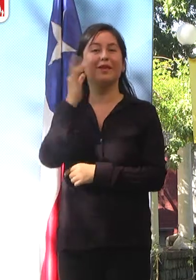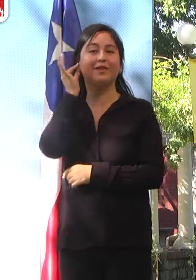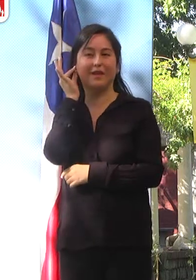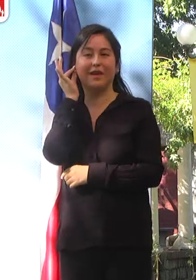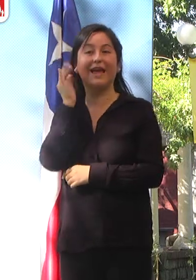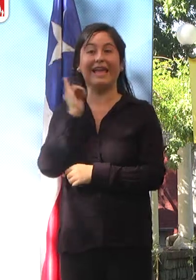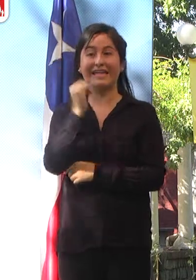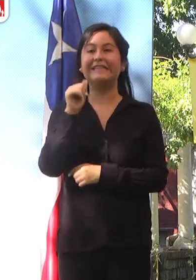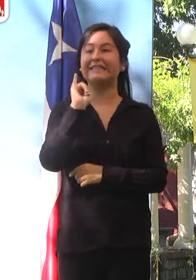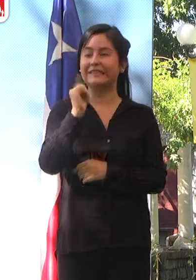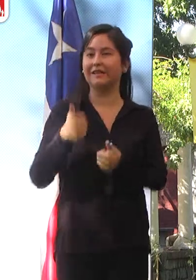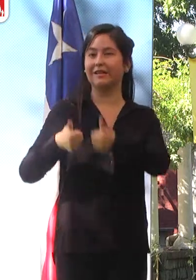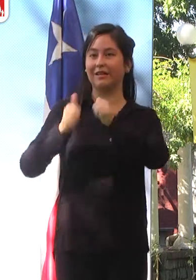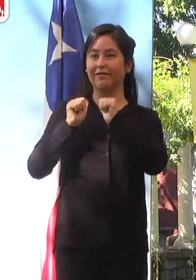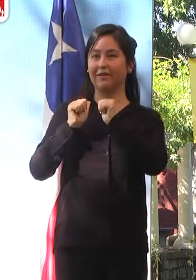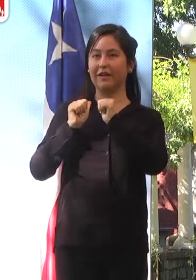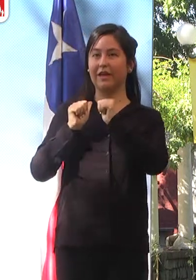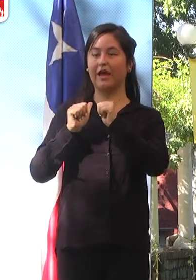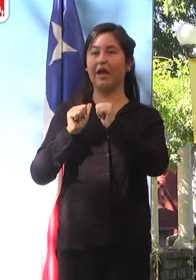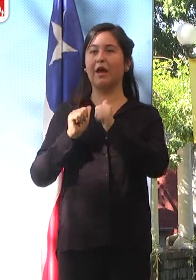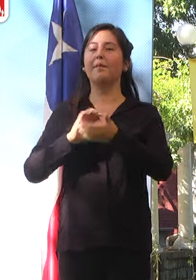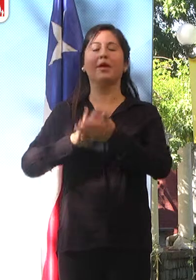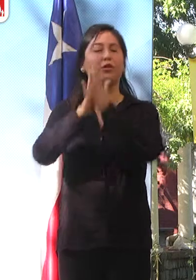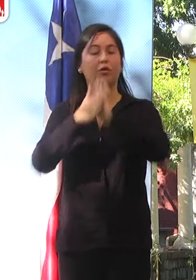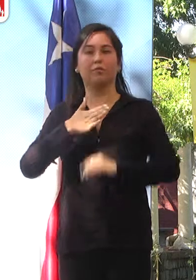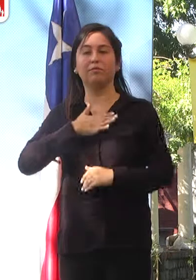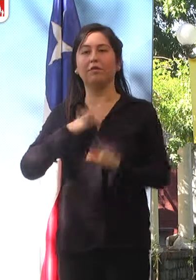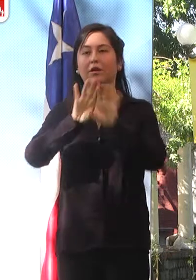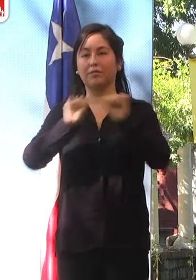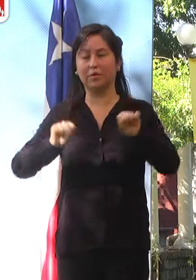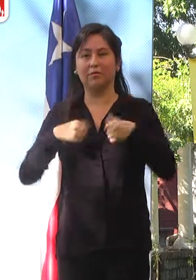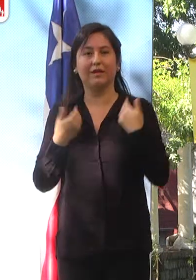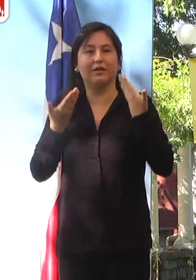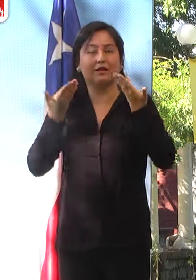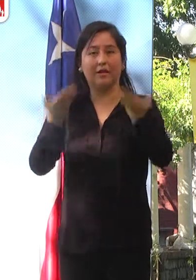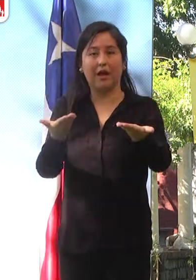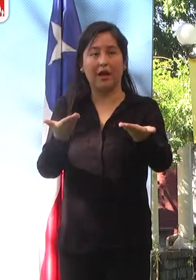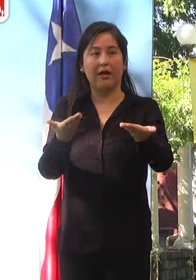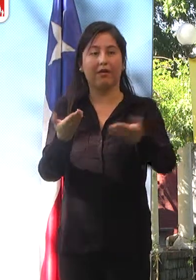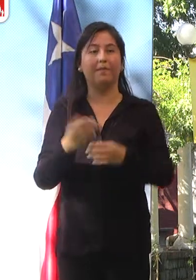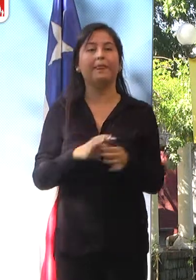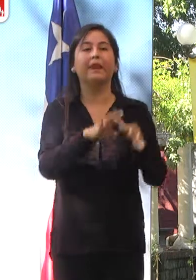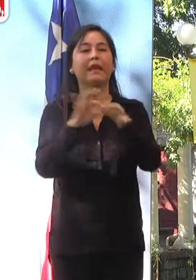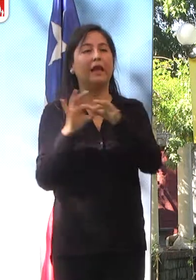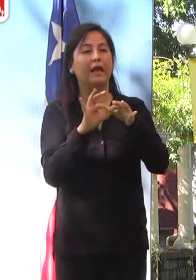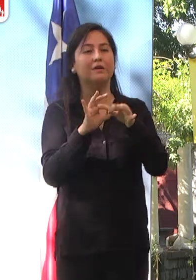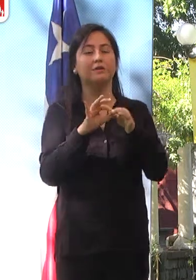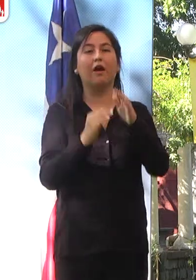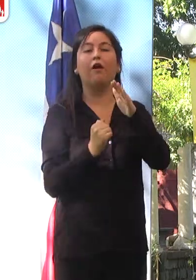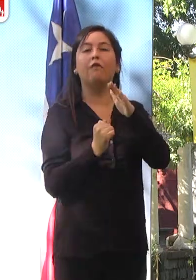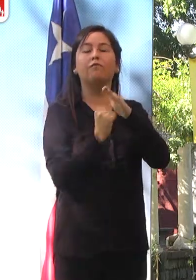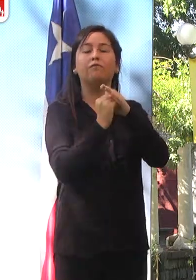tenemos por delante, en que pueden contar con mi plena entrega y mi pleno compromiso. Agradezco también a la Fundación FEDES que yo he visto cuánta ayuda hacen